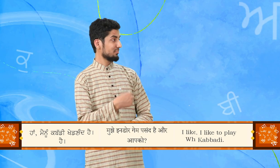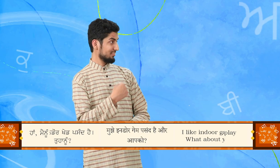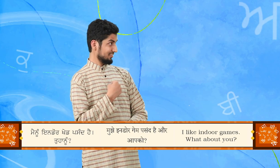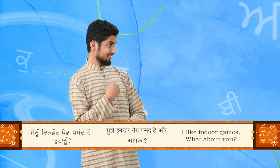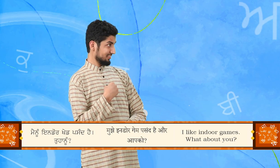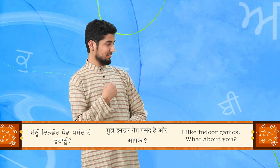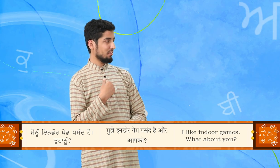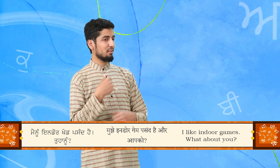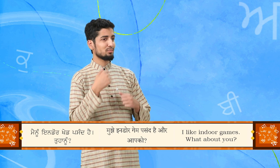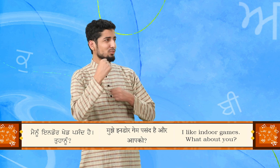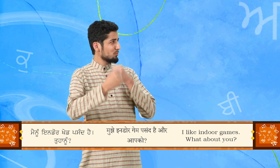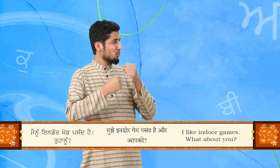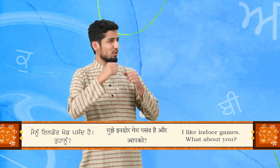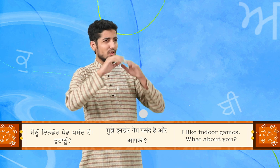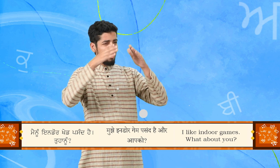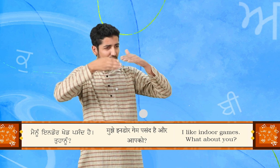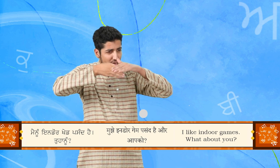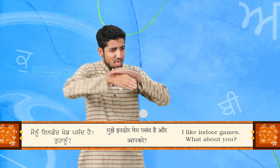मैंनू इंडोर खेट पसंद है अते तौन्नू